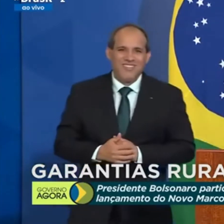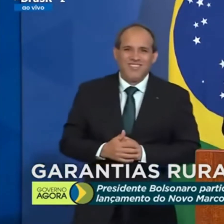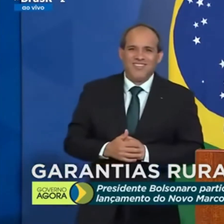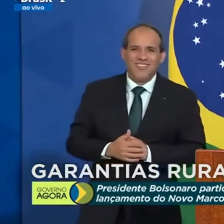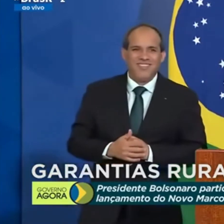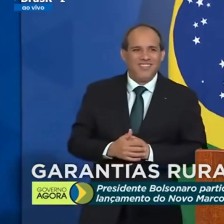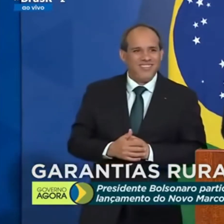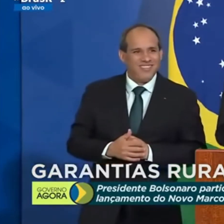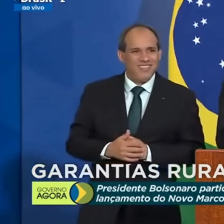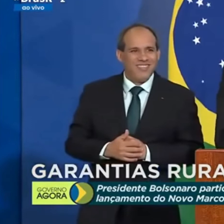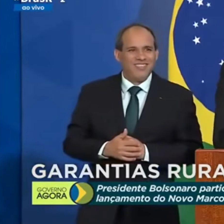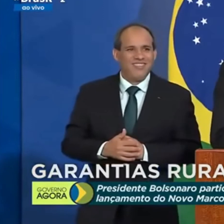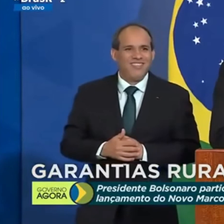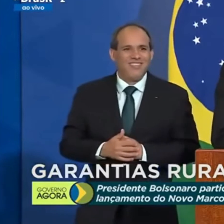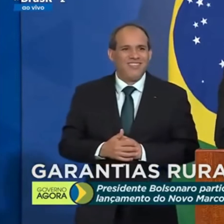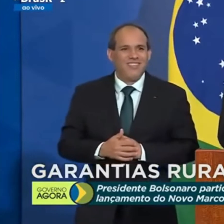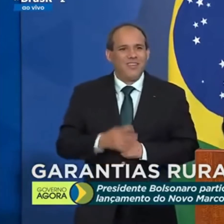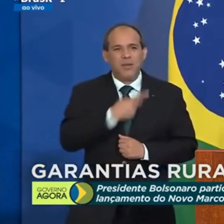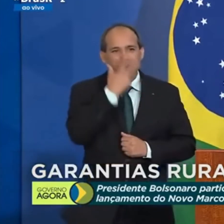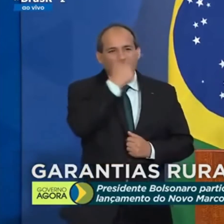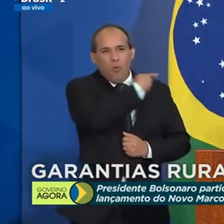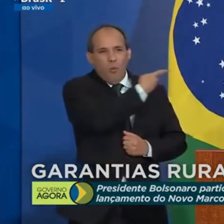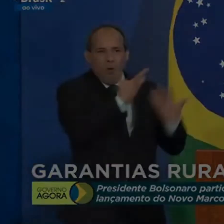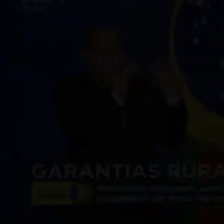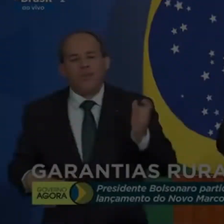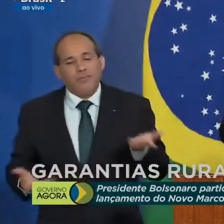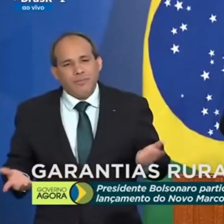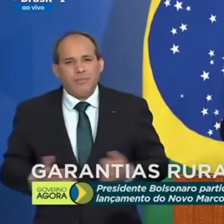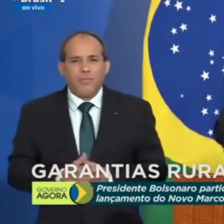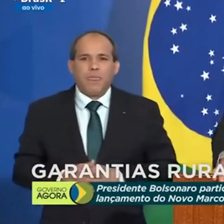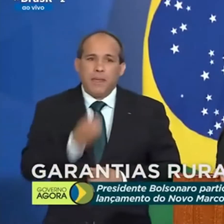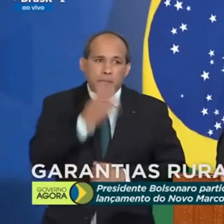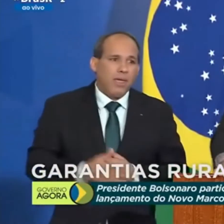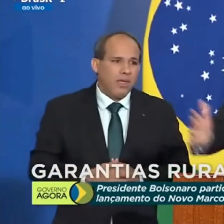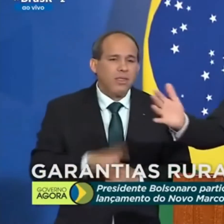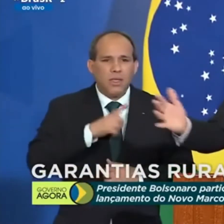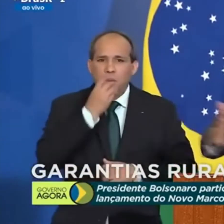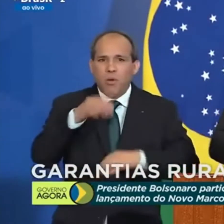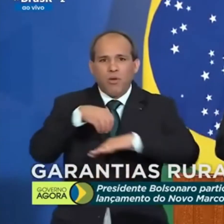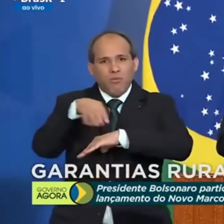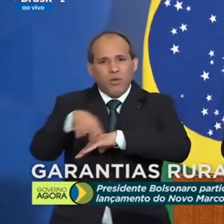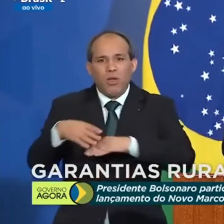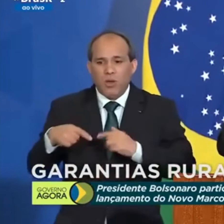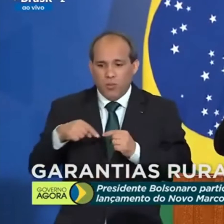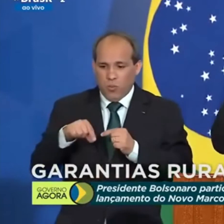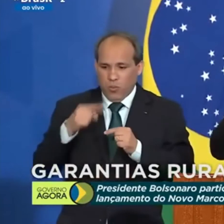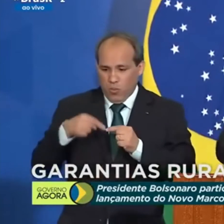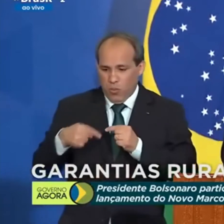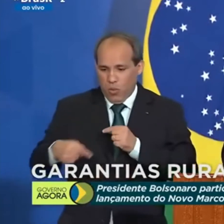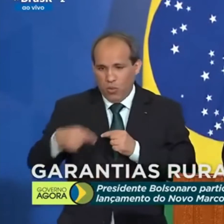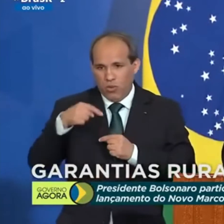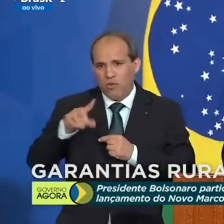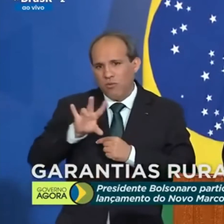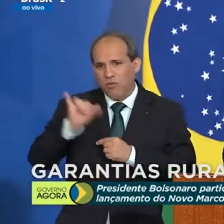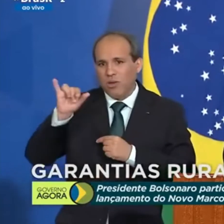Nós então nos complementamos, vamos assim dizer. Bem, estamos tendo notícia que nos últimos dias o preço do